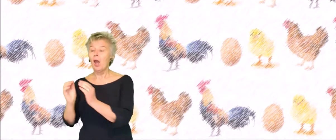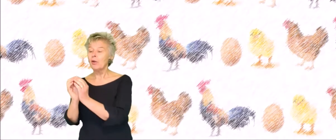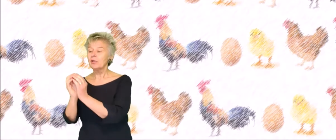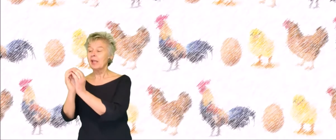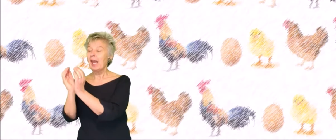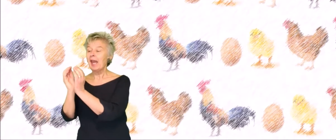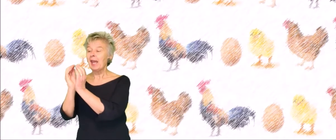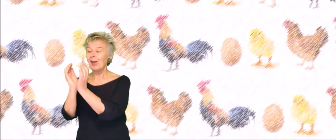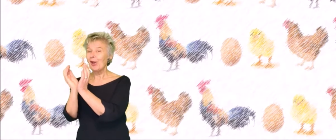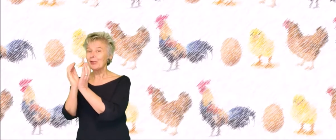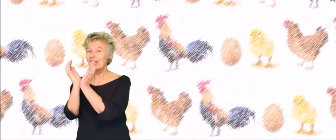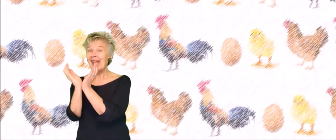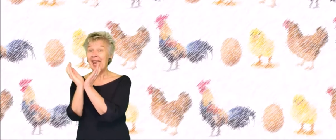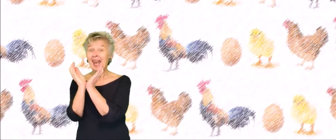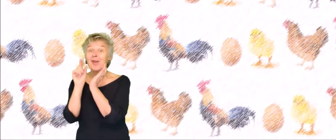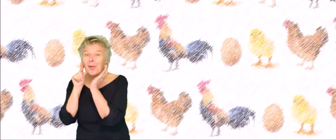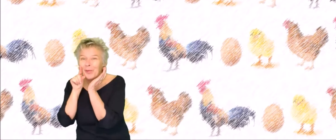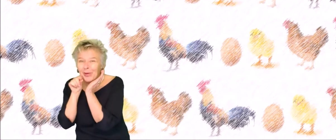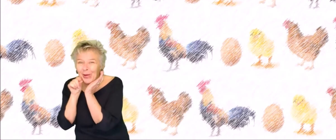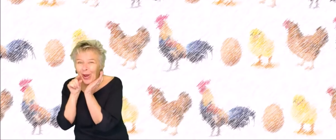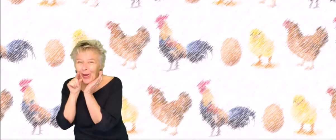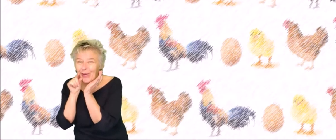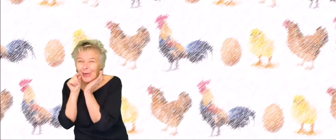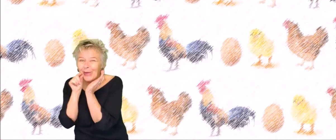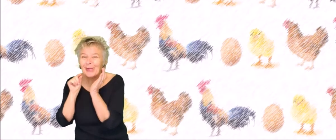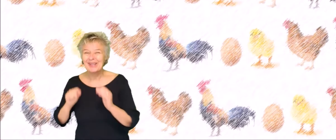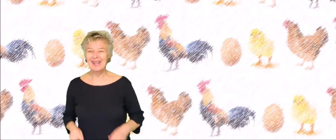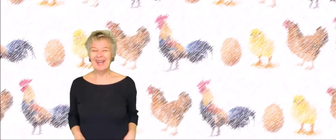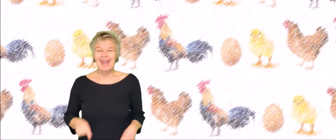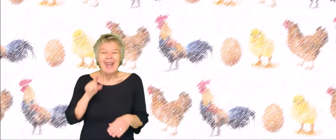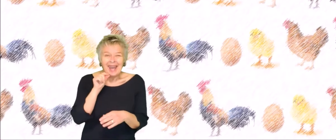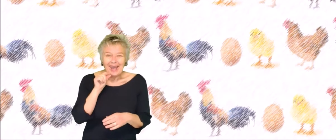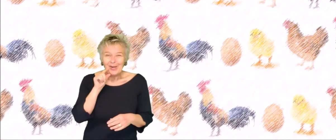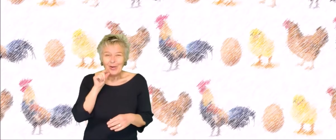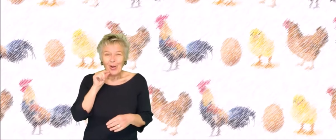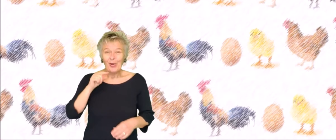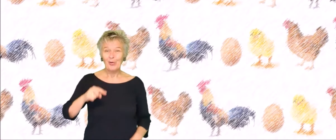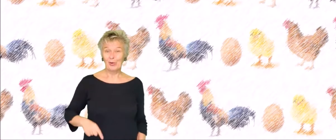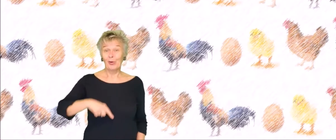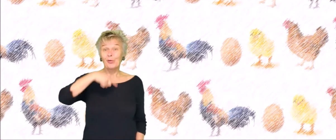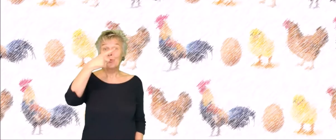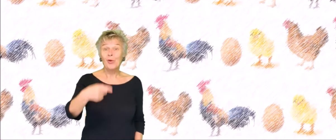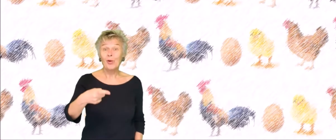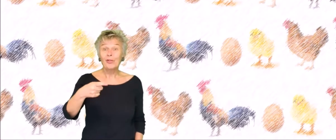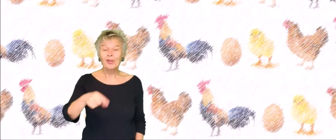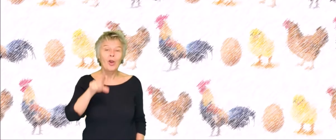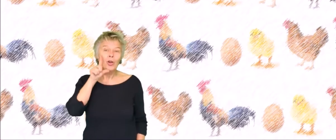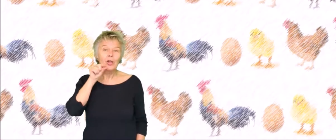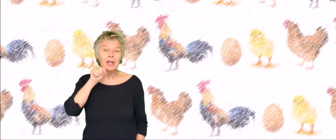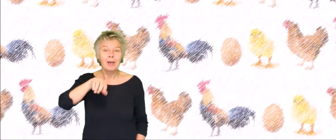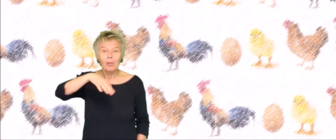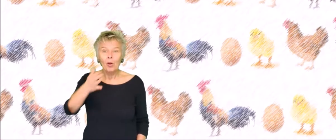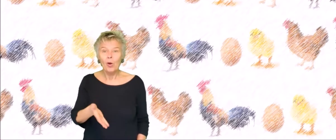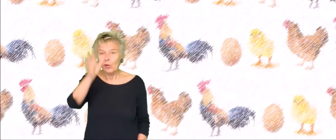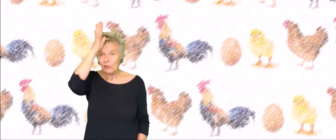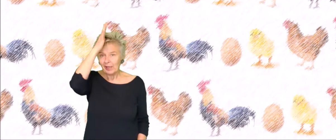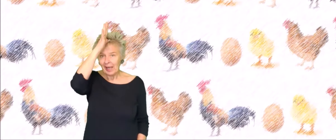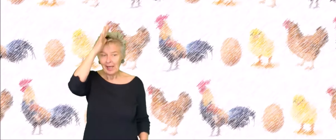Uit een ei, uit een ei komt een kuiken En een kuiken wordt een kip of een